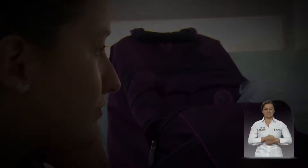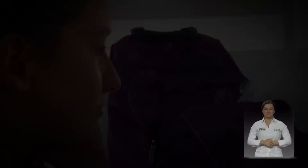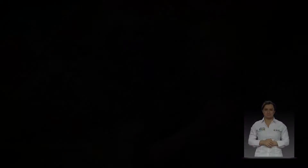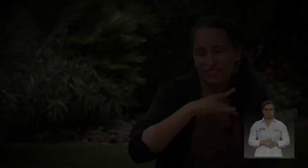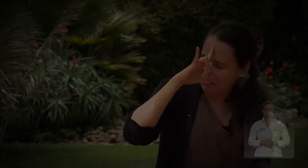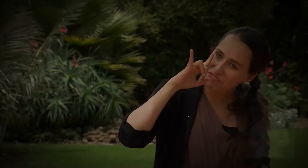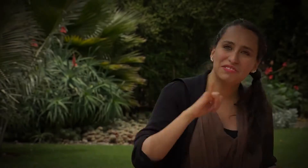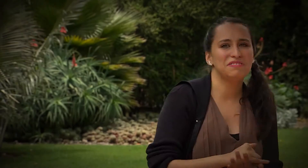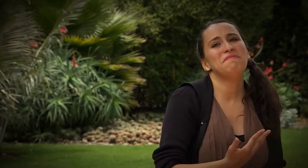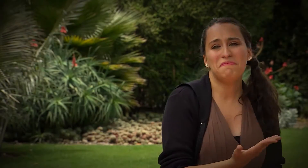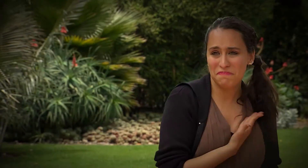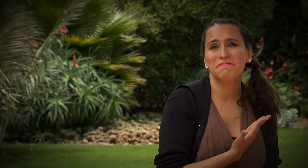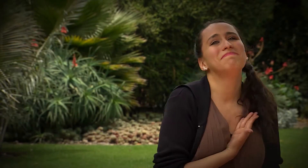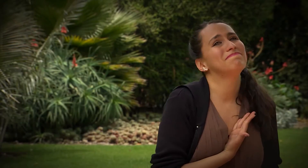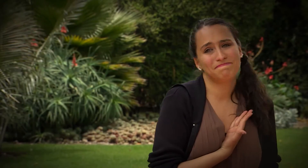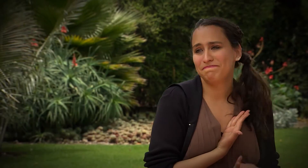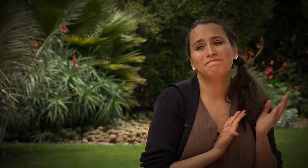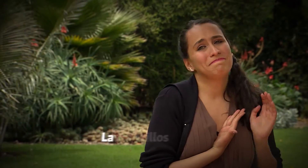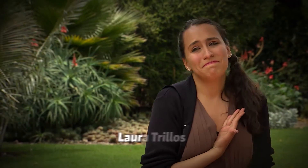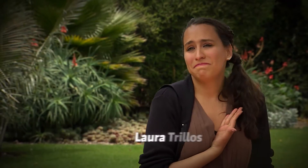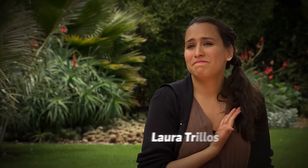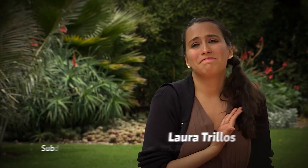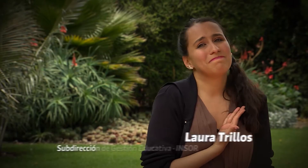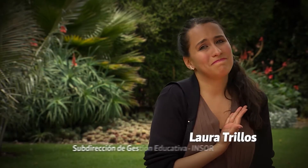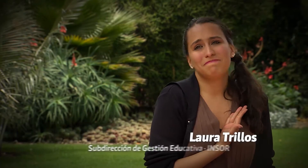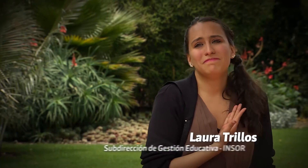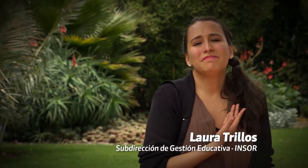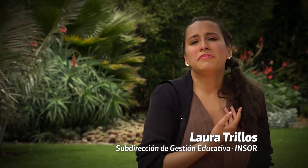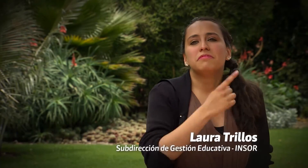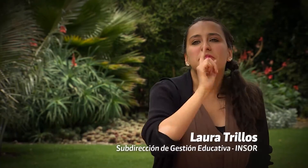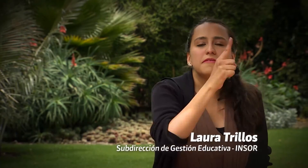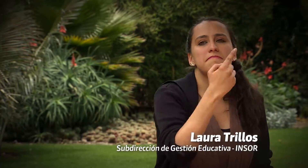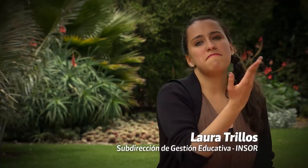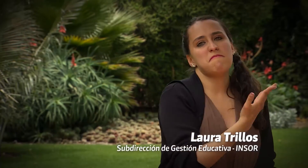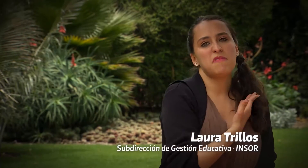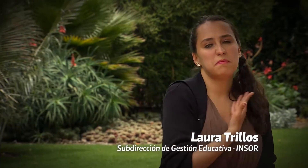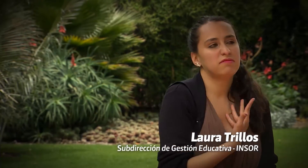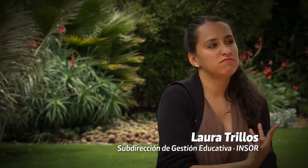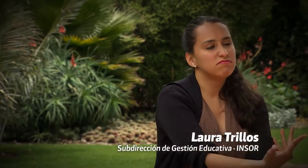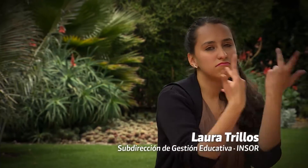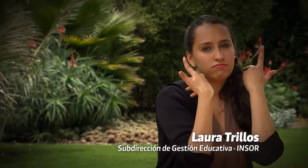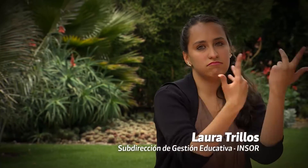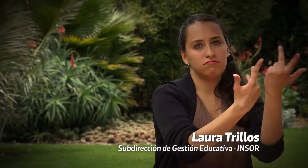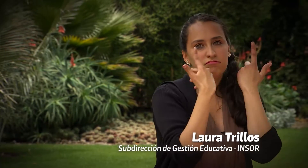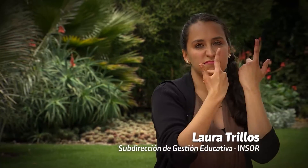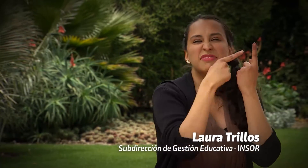Música Mi mamá, yo creo mi mamá es una de las principales, quien me enseñó,